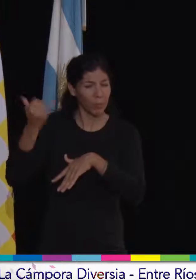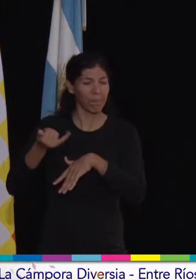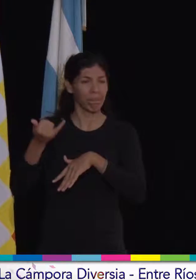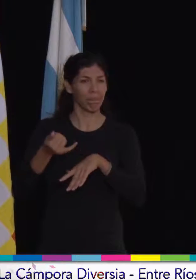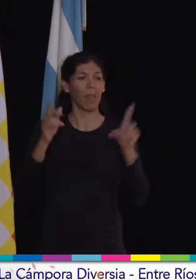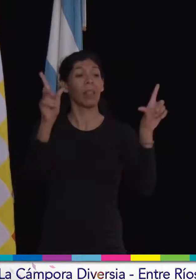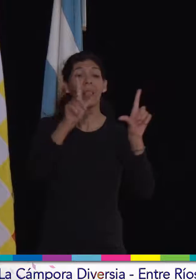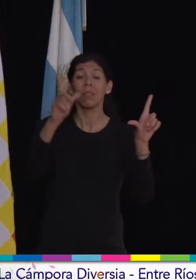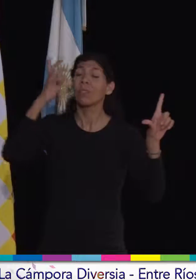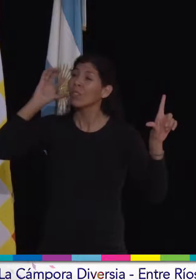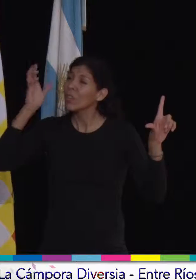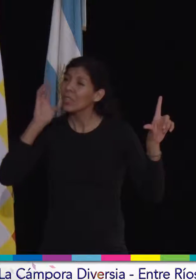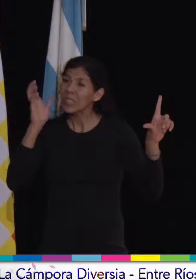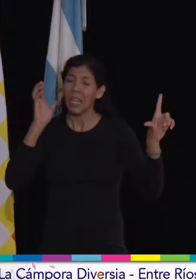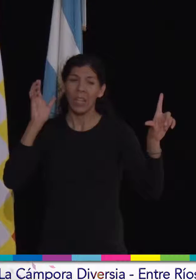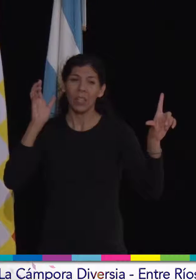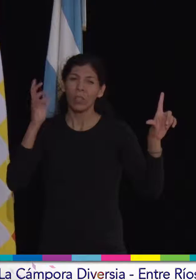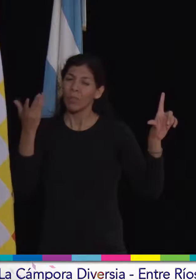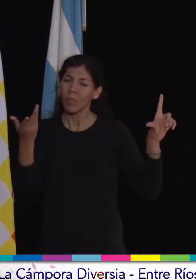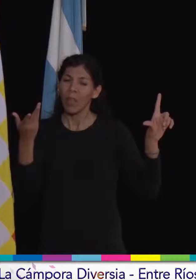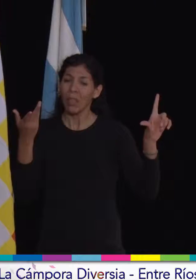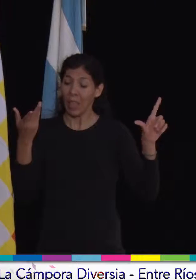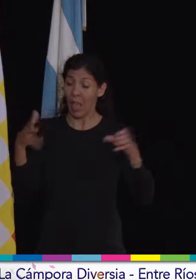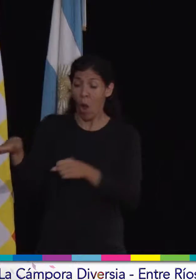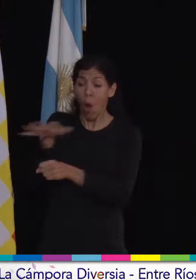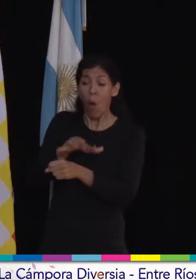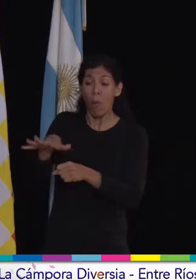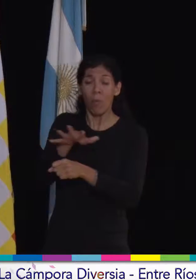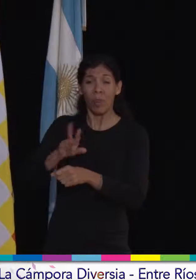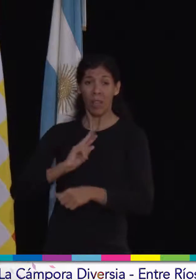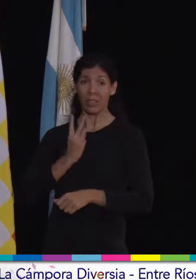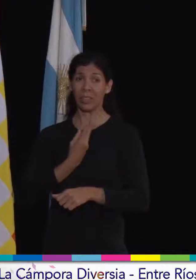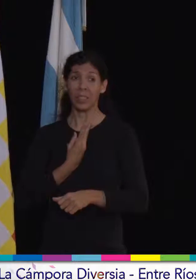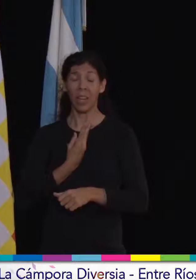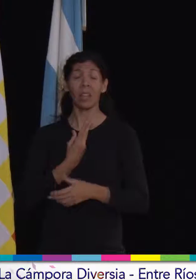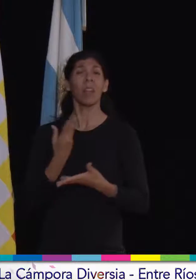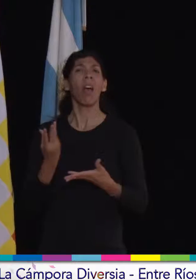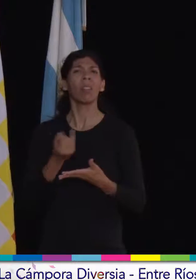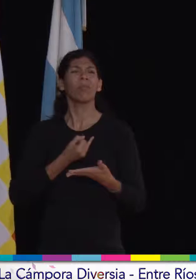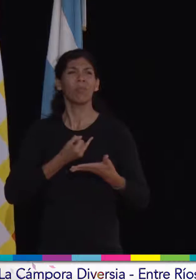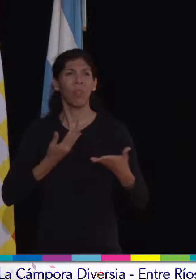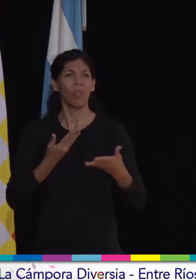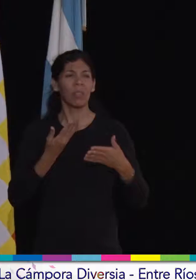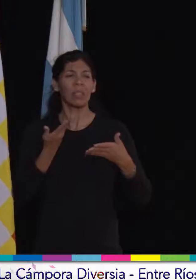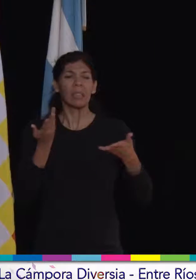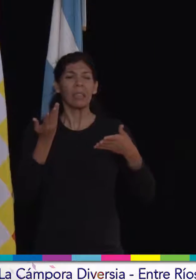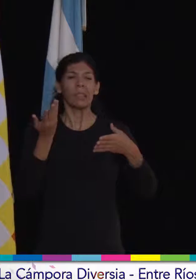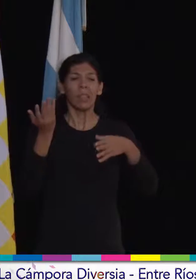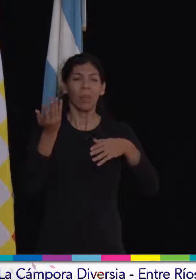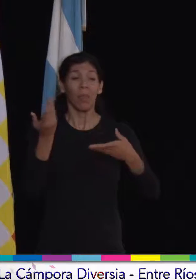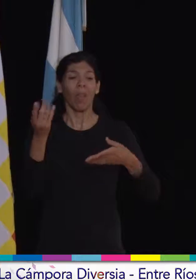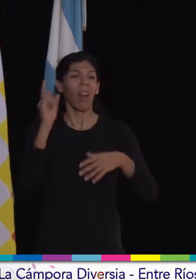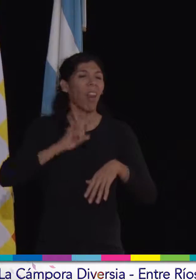mayormente hablando de la comunidad trans, es en el mundo del espectáculo, en el mundo del consumismo del